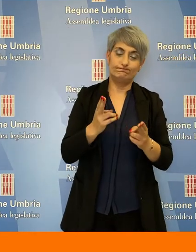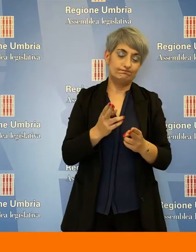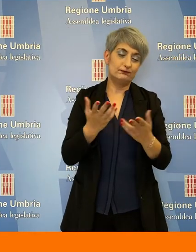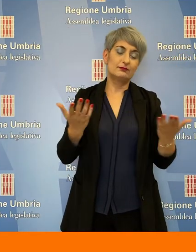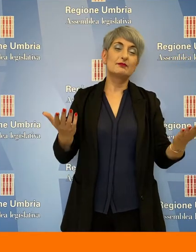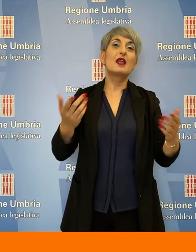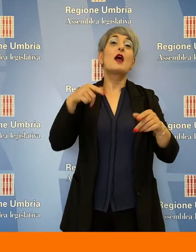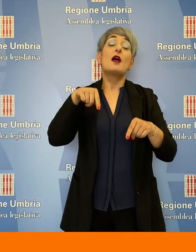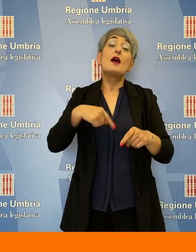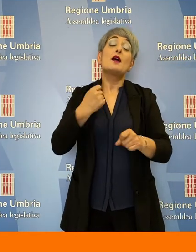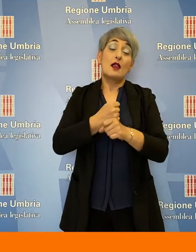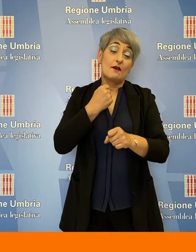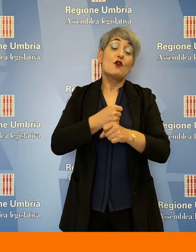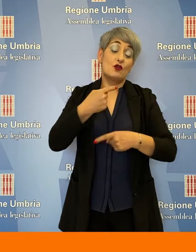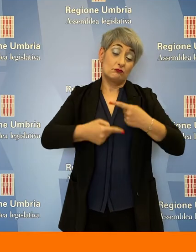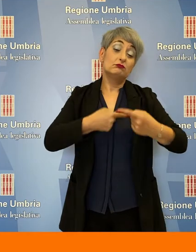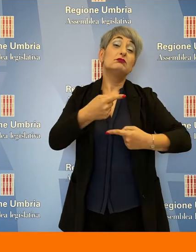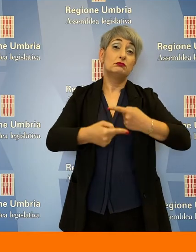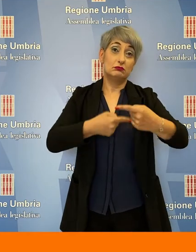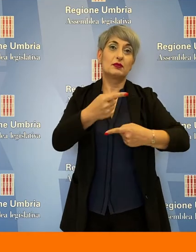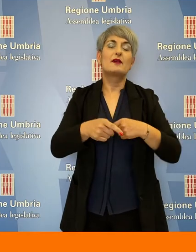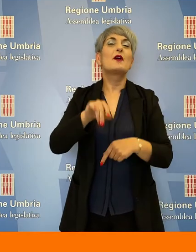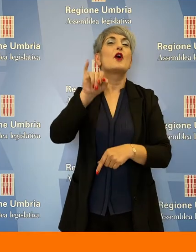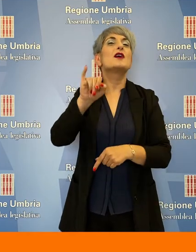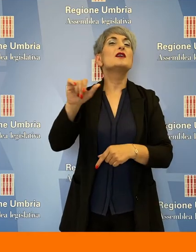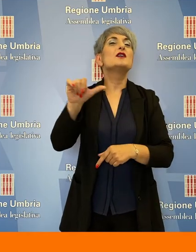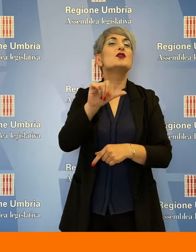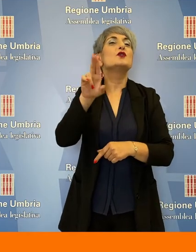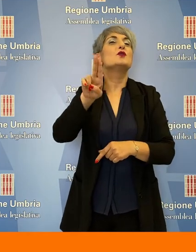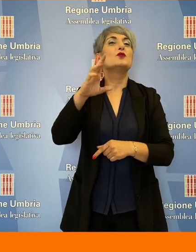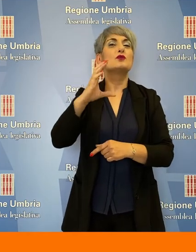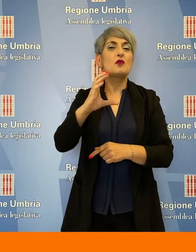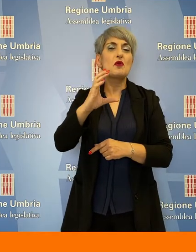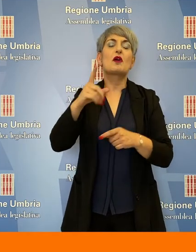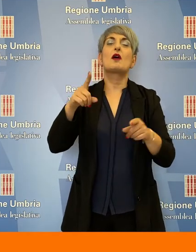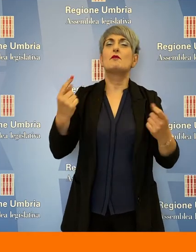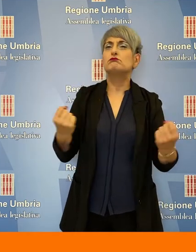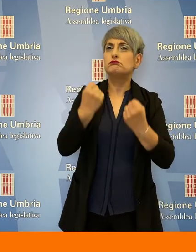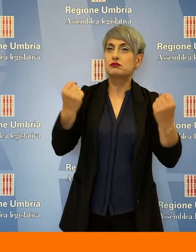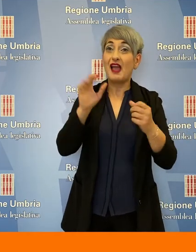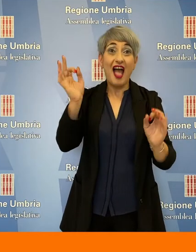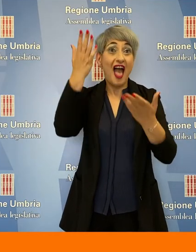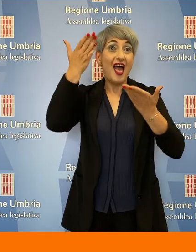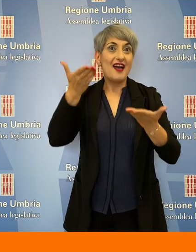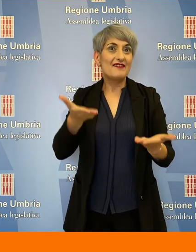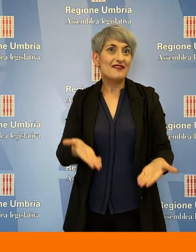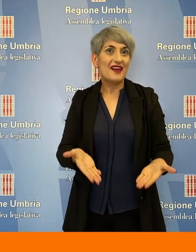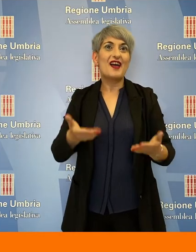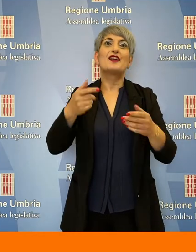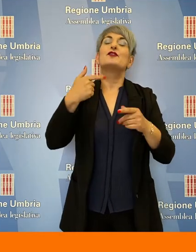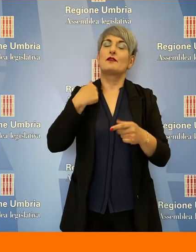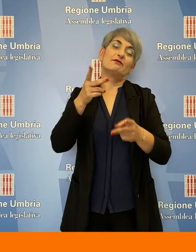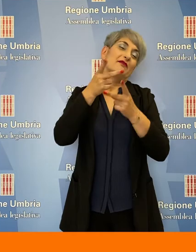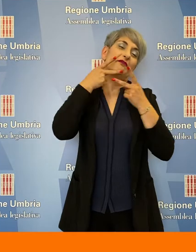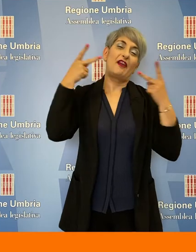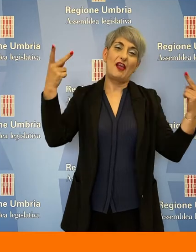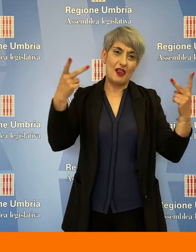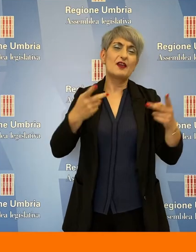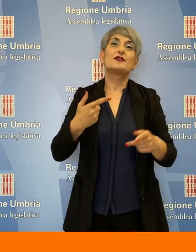C'è molto da fare. L'ISUC, come è stato promotore di questa iniziativa, ne è felice, perché